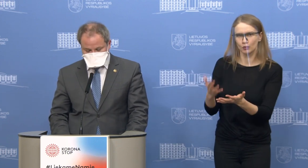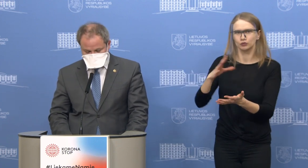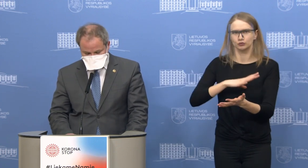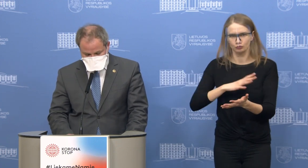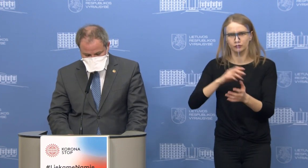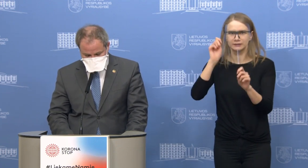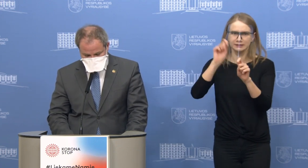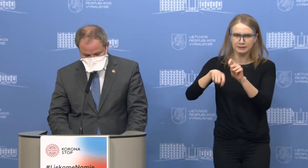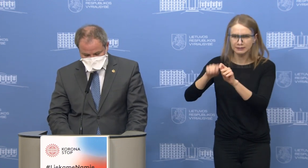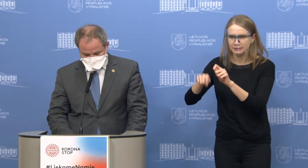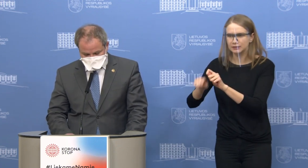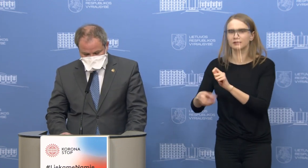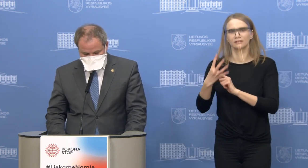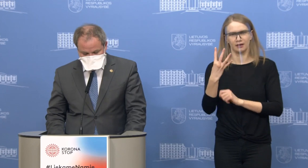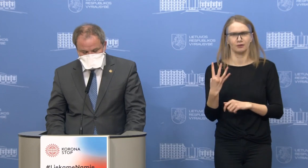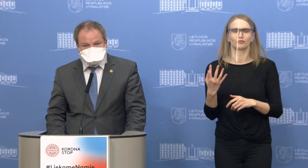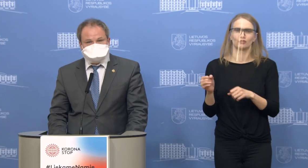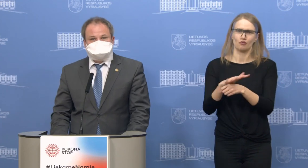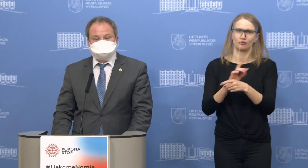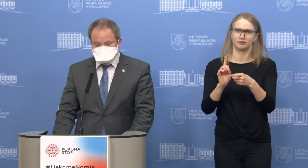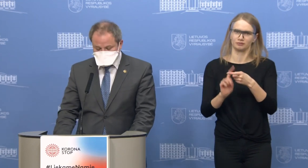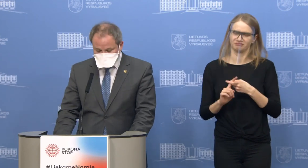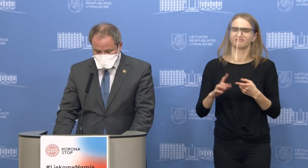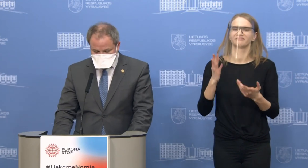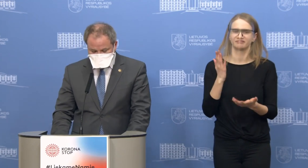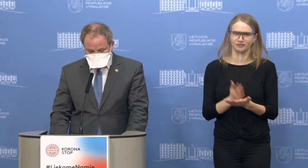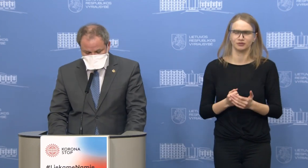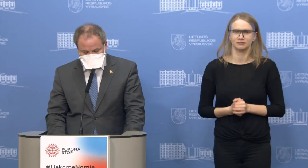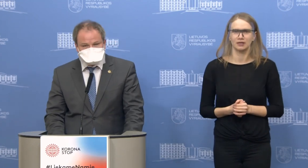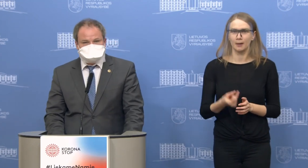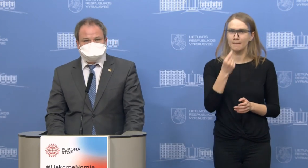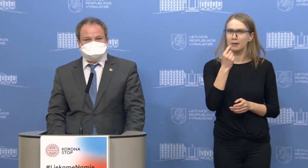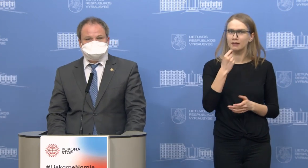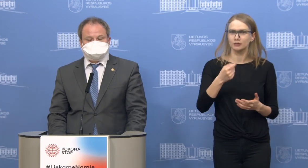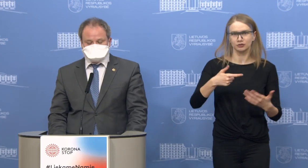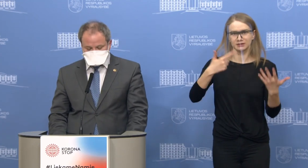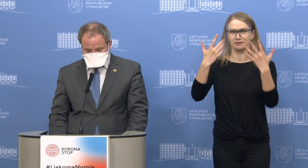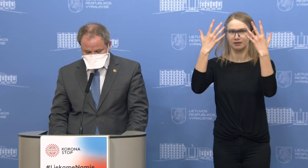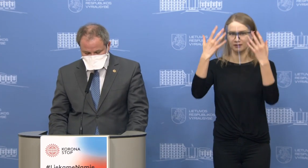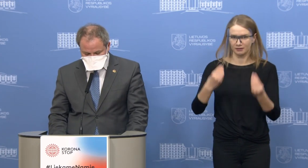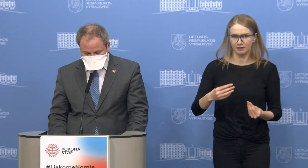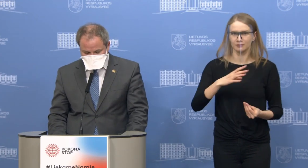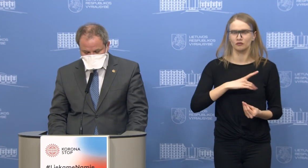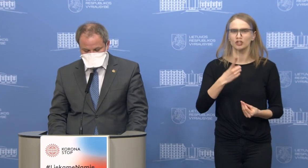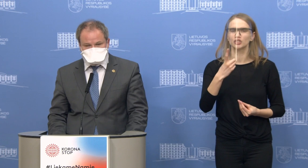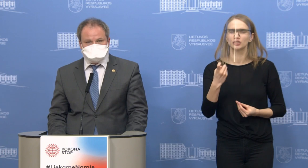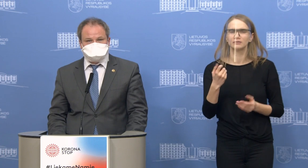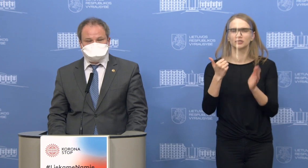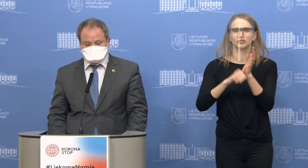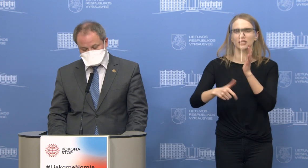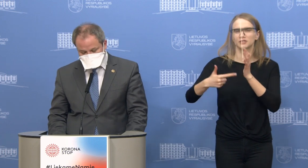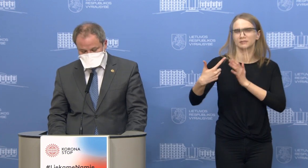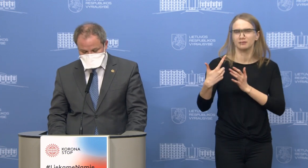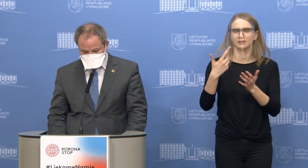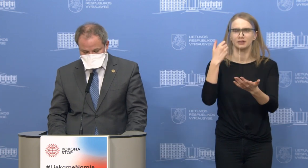vis dar buvo teigiami. Balandžio septinta buvo apklausti 167 ligoniai, kurie